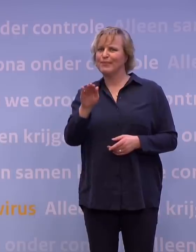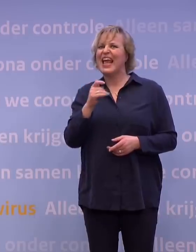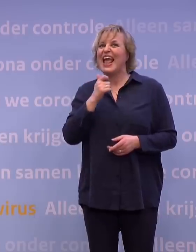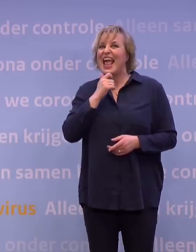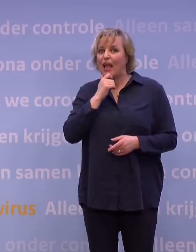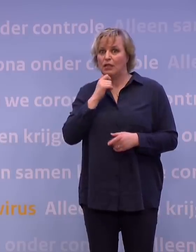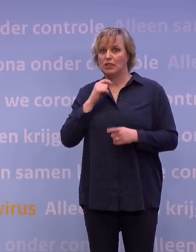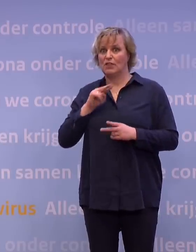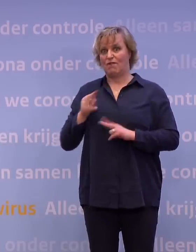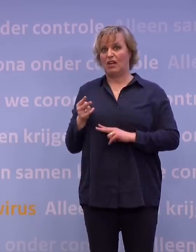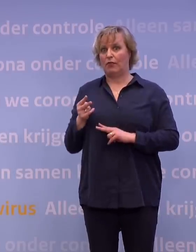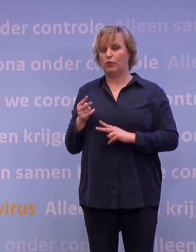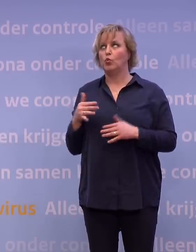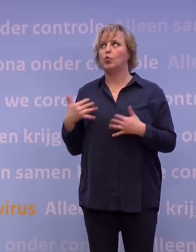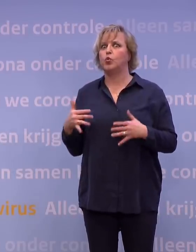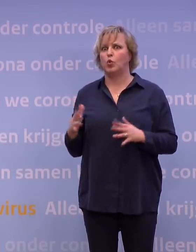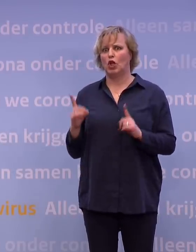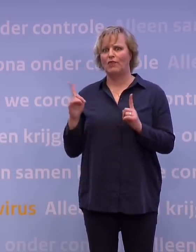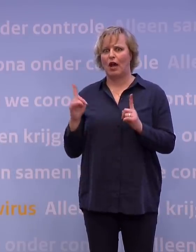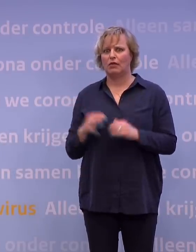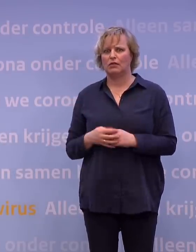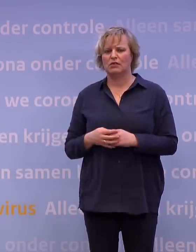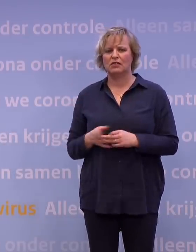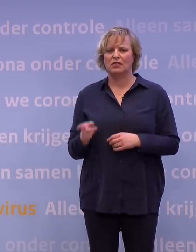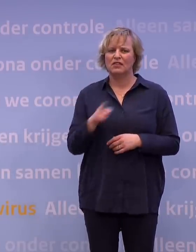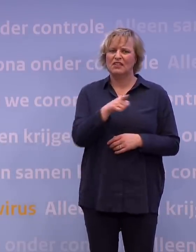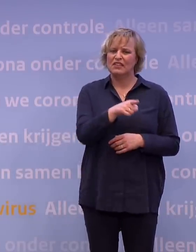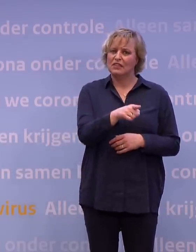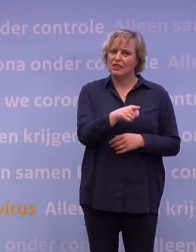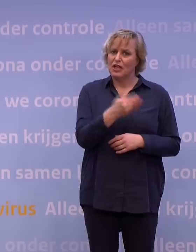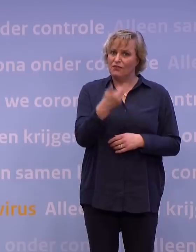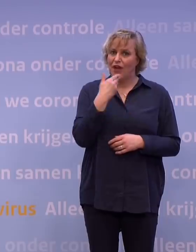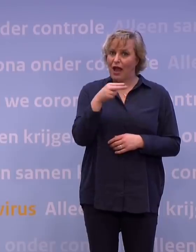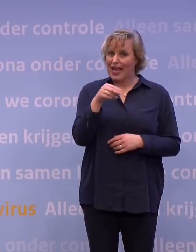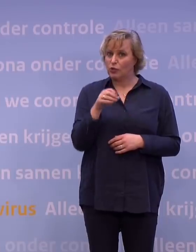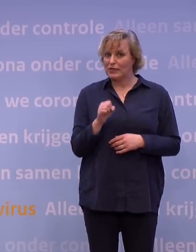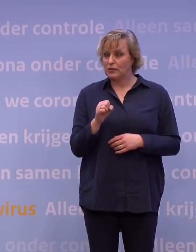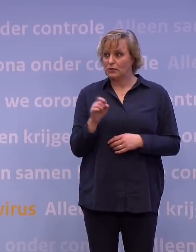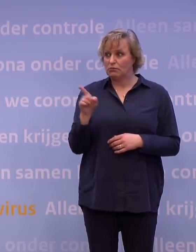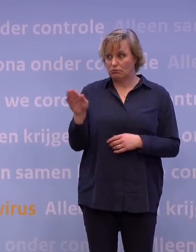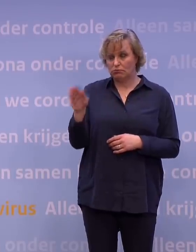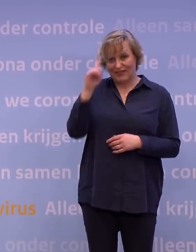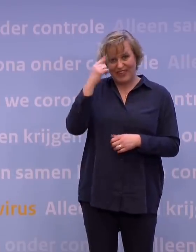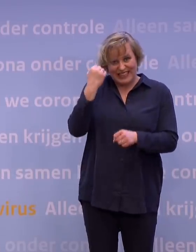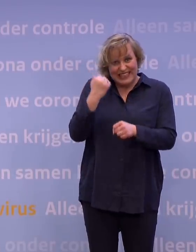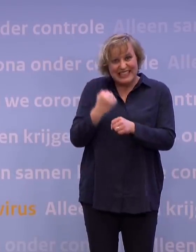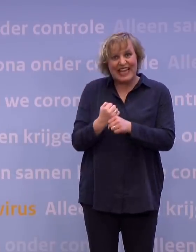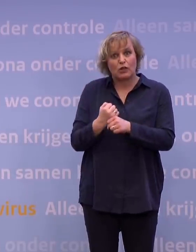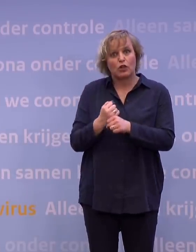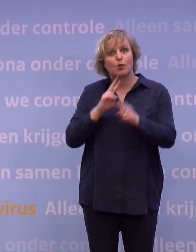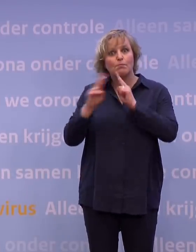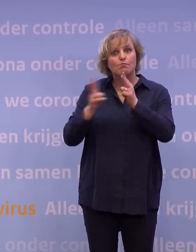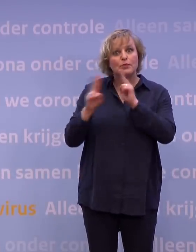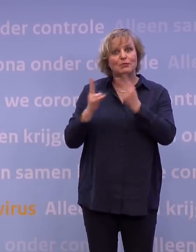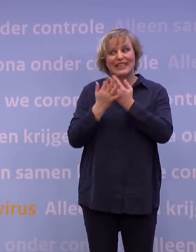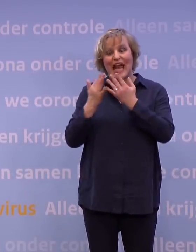levensgevaarlijker. Weet u zeker, want het is een zware maatregel, weet u zeker dat het ook gaat helpen om inderdaad het aantal besmettingen fors terug te